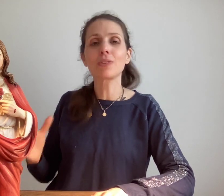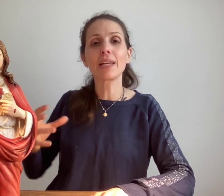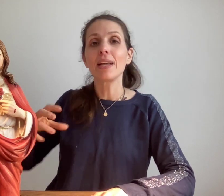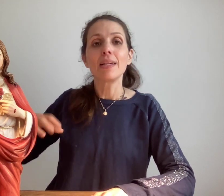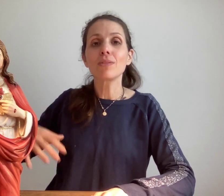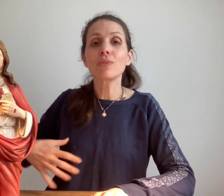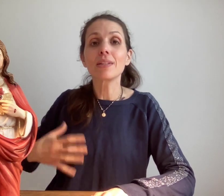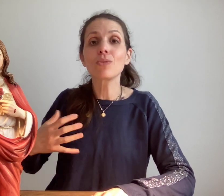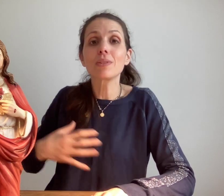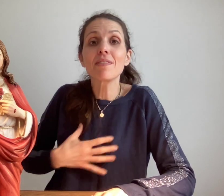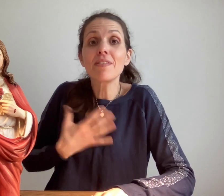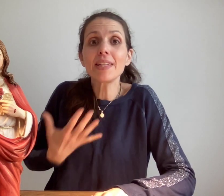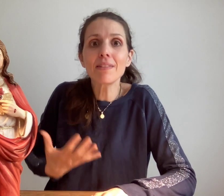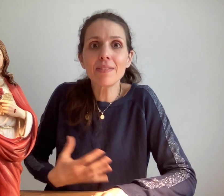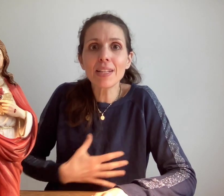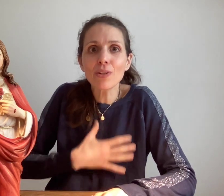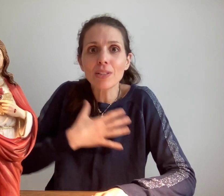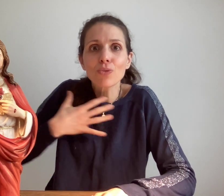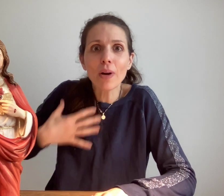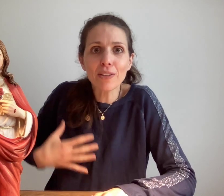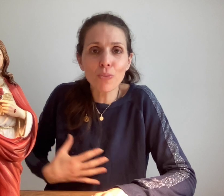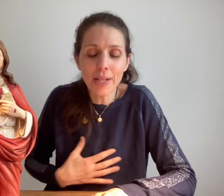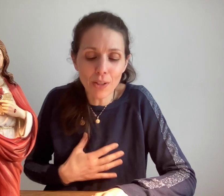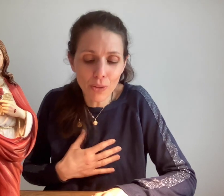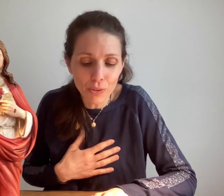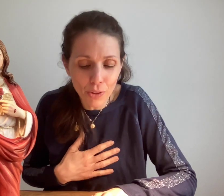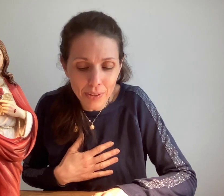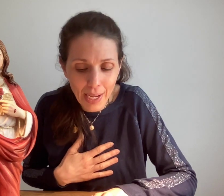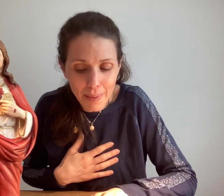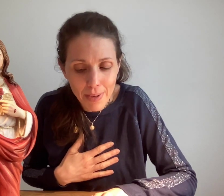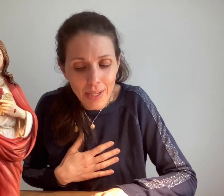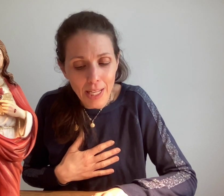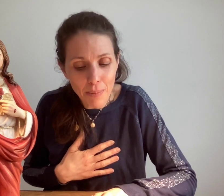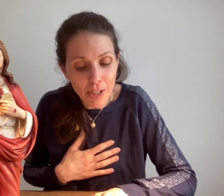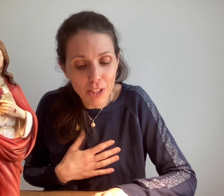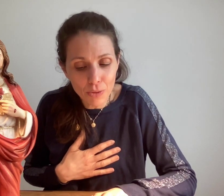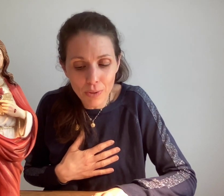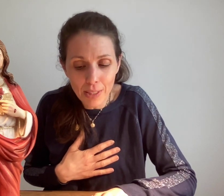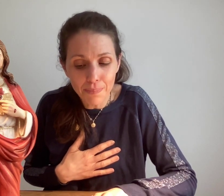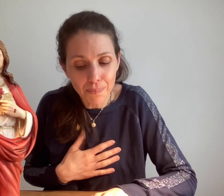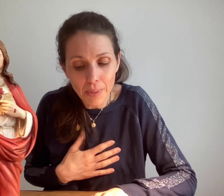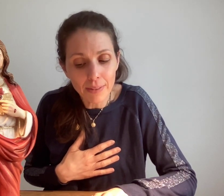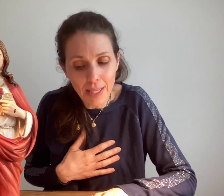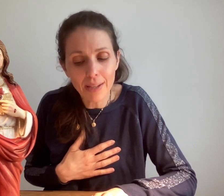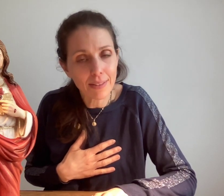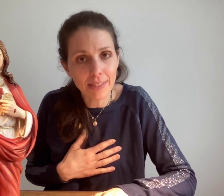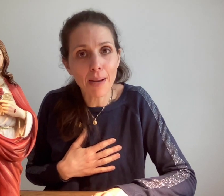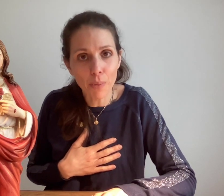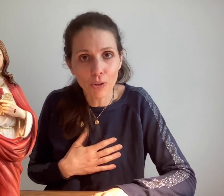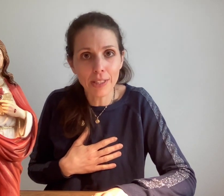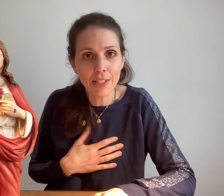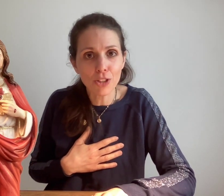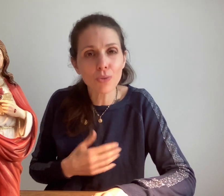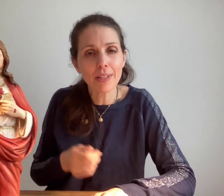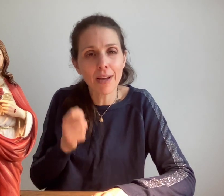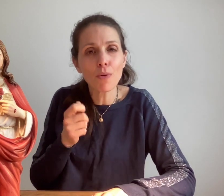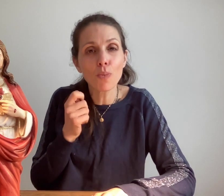ces vies divines qui se sont accumulées dans notre âme et bien Jésus dit ça c'est un prodige donc c'est vraiment le